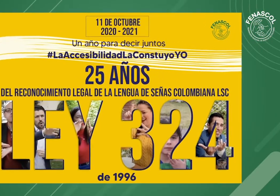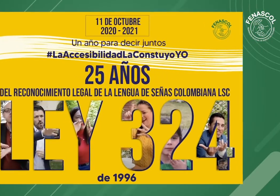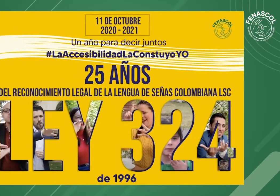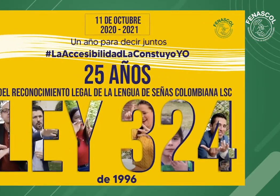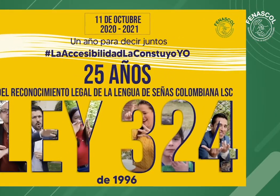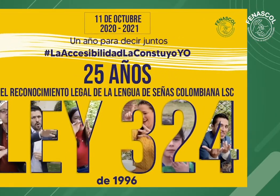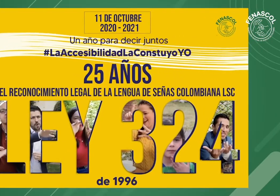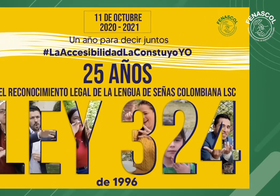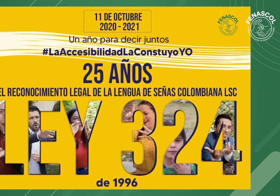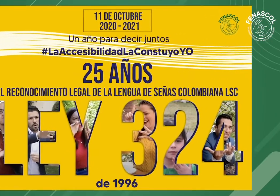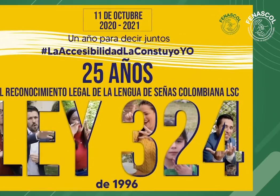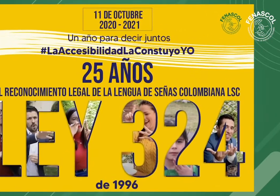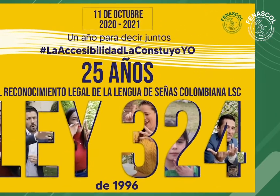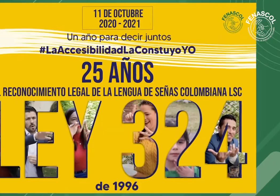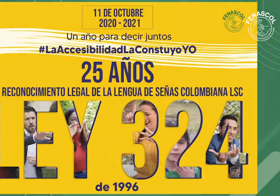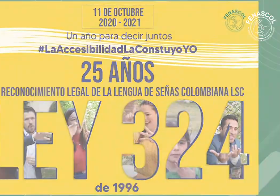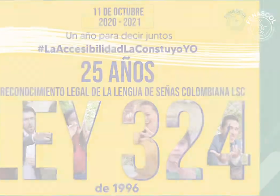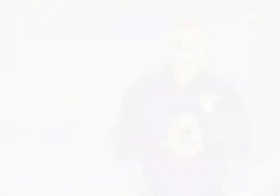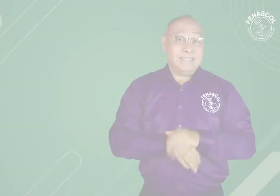25 años de este reconocimiento.